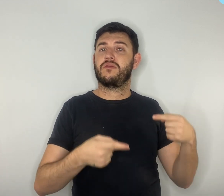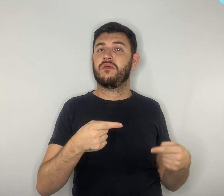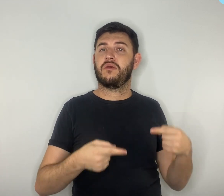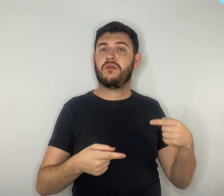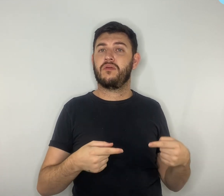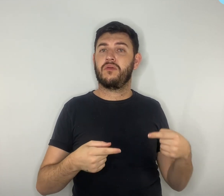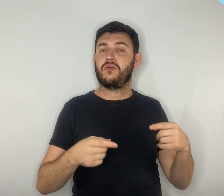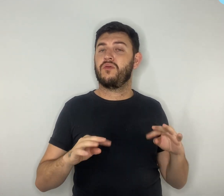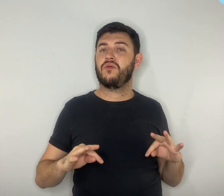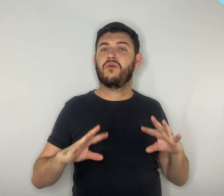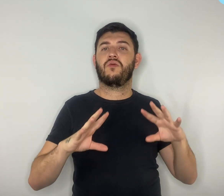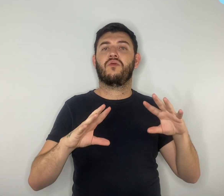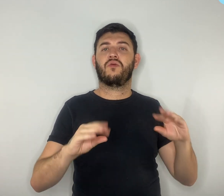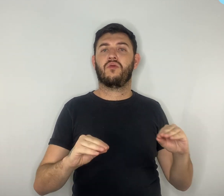os setores da sociedade.